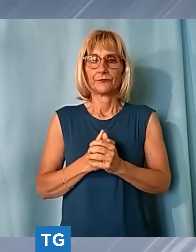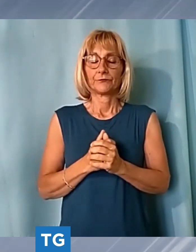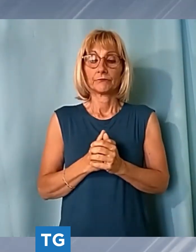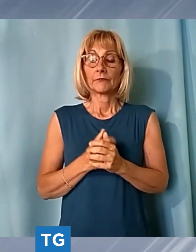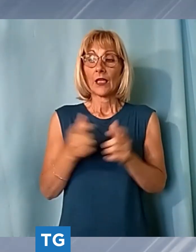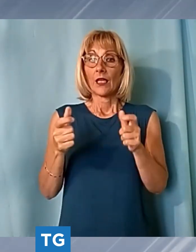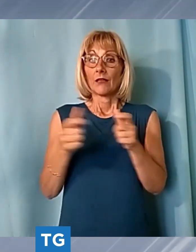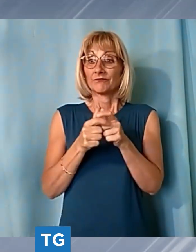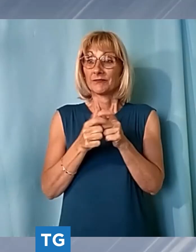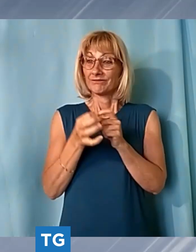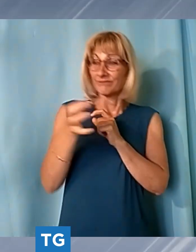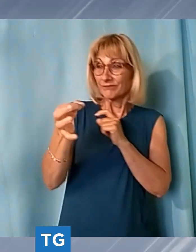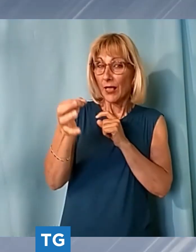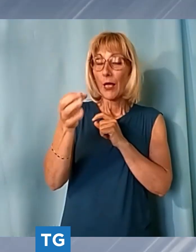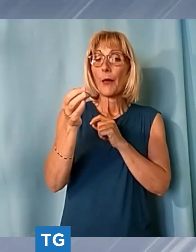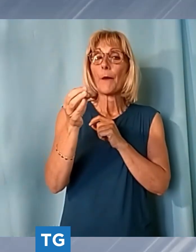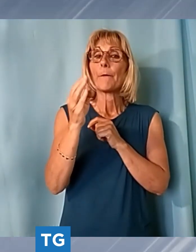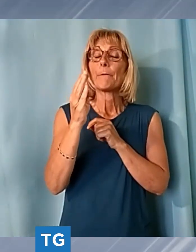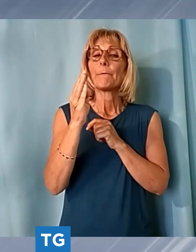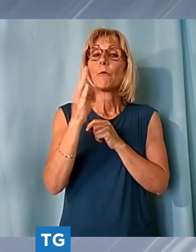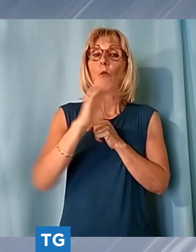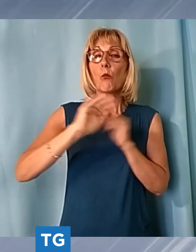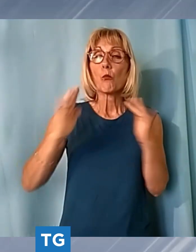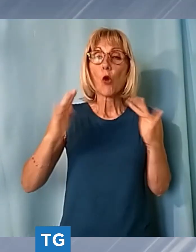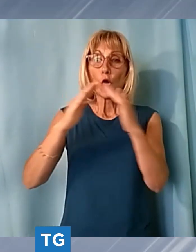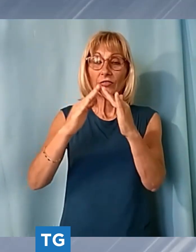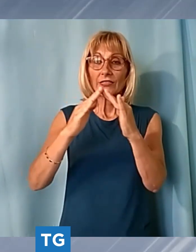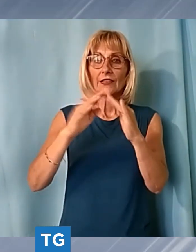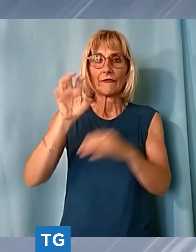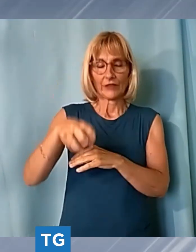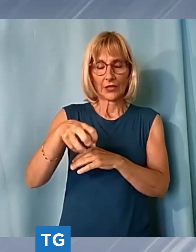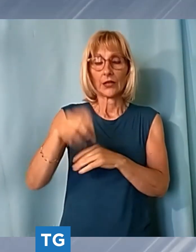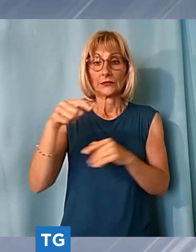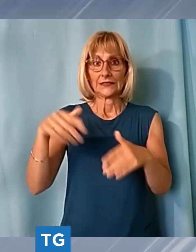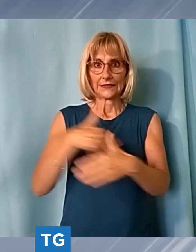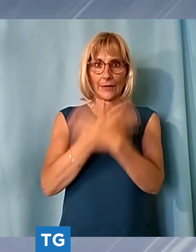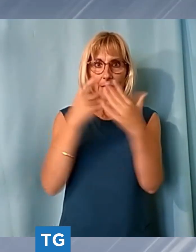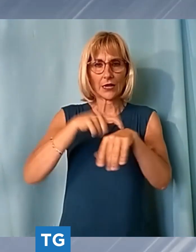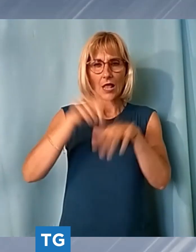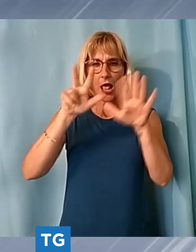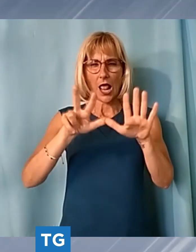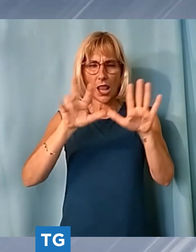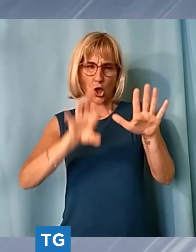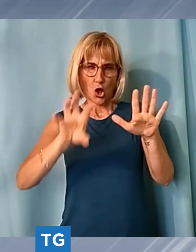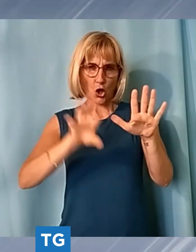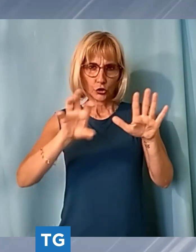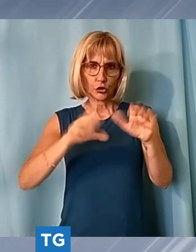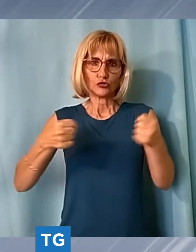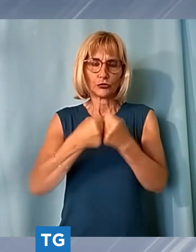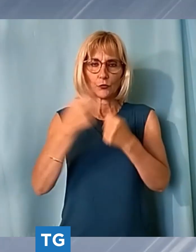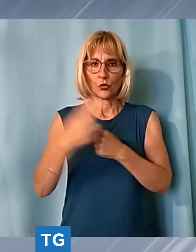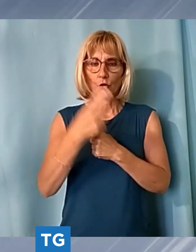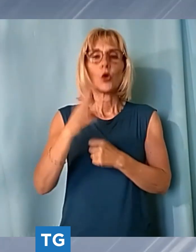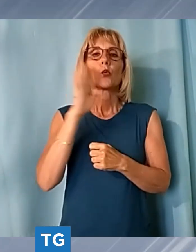monti di villa nel comune di bagni di lucca qui stamani verso le 8 un incidente mortale un uomo del 1948 è morto